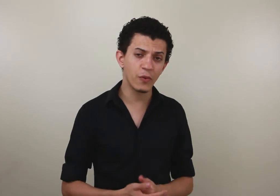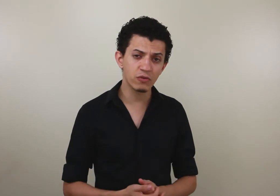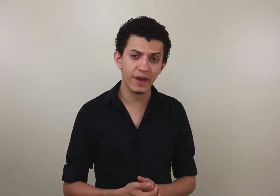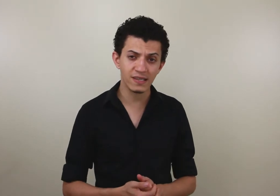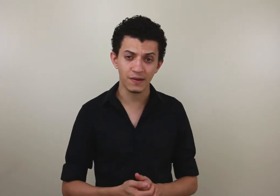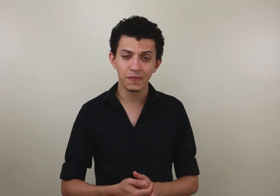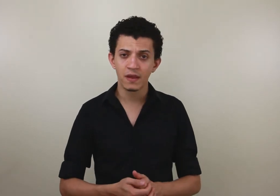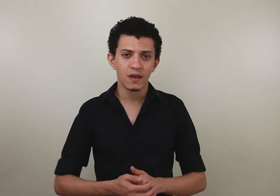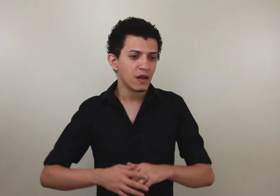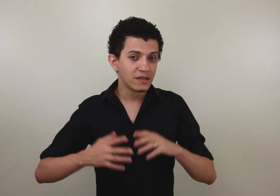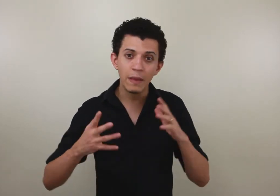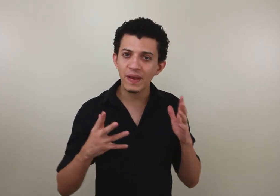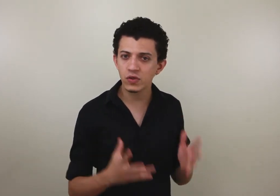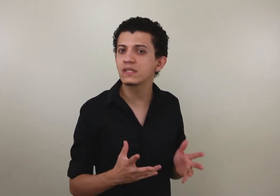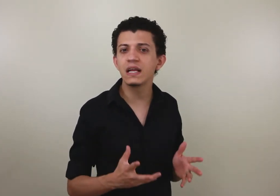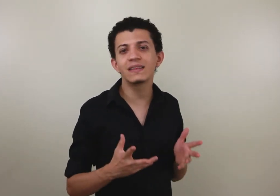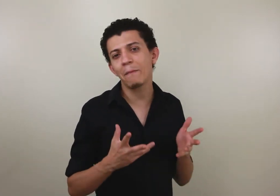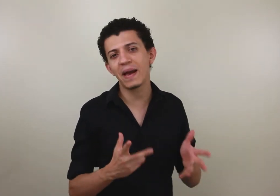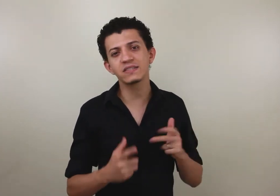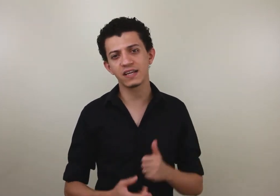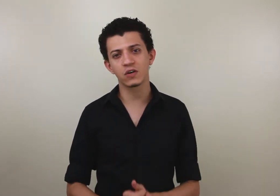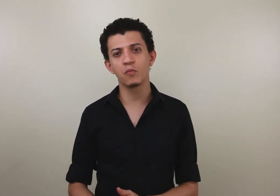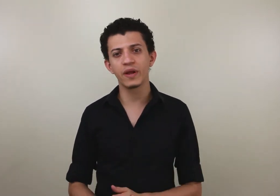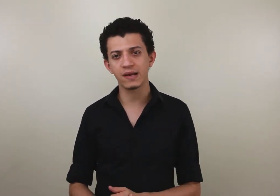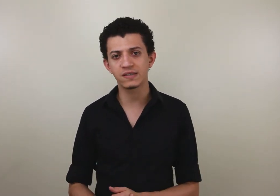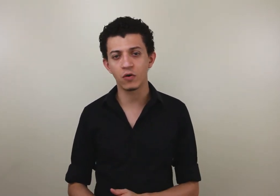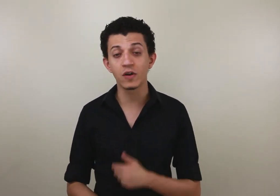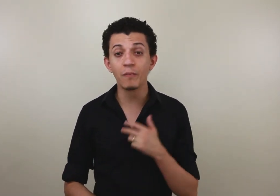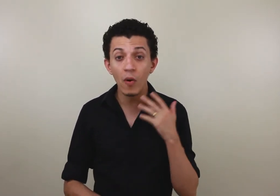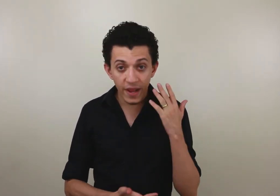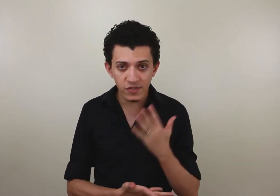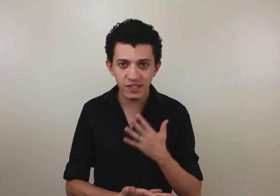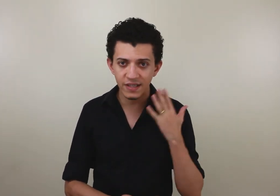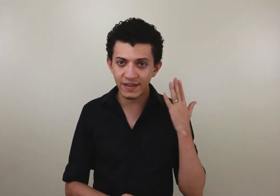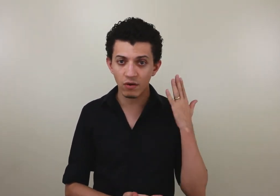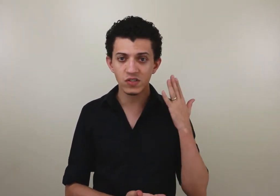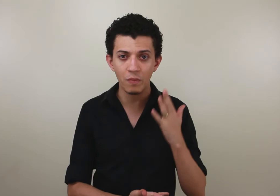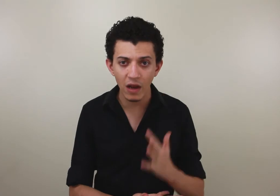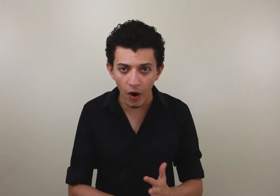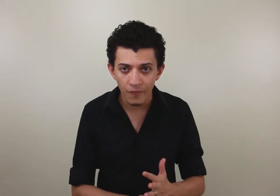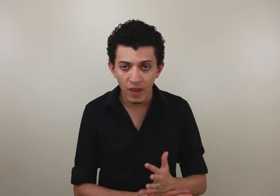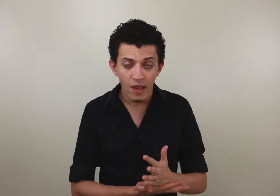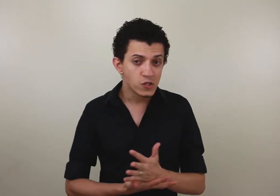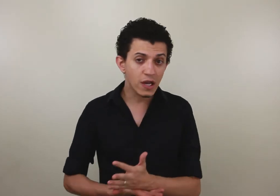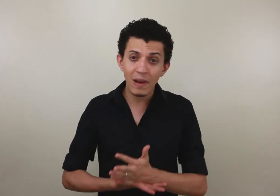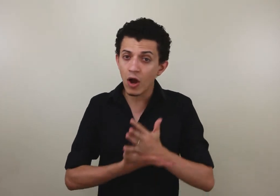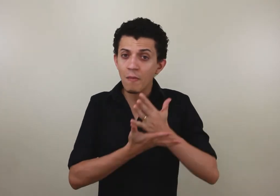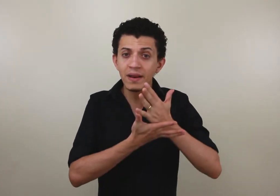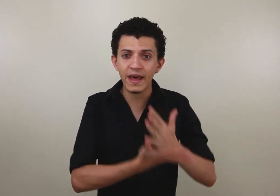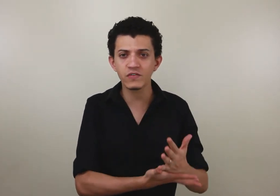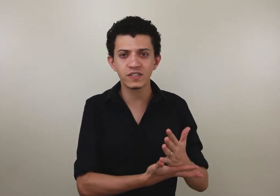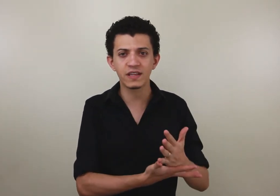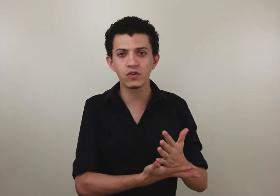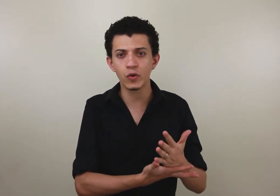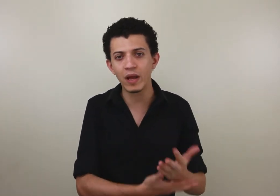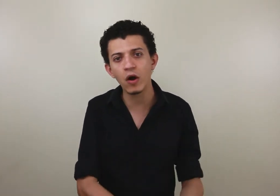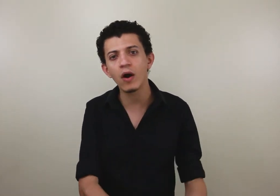portuguesa. Tem pessoas ali que dependem dessa comunicação, então por isso você tem que dar o seu melhor. Só que a melhor maneira de você dar o seu melhor